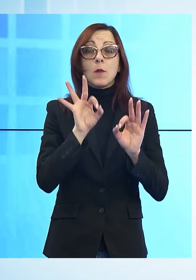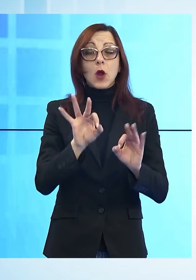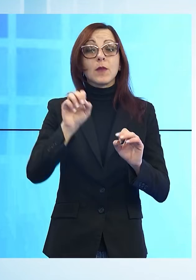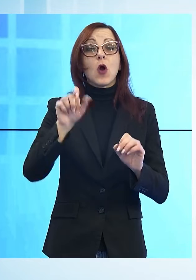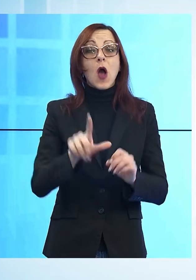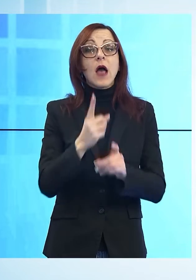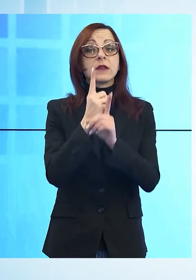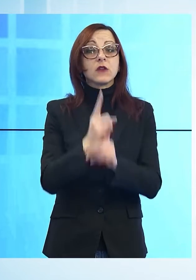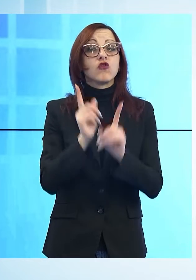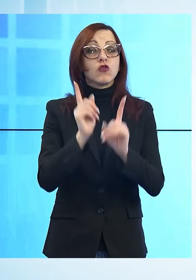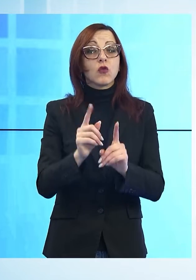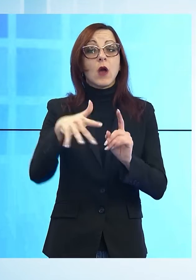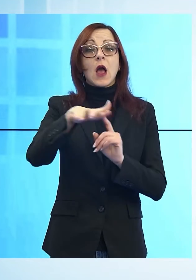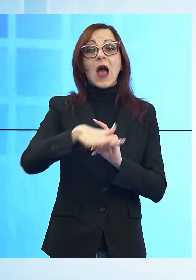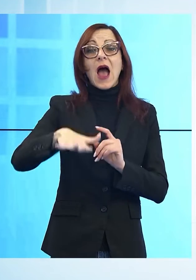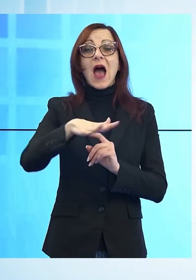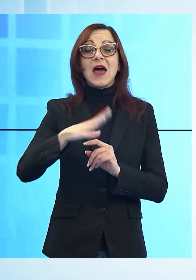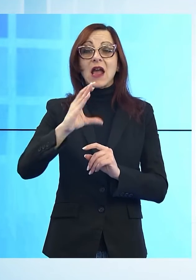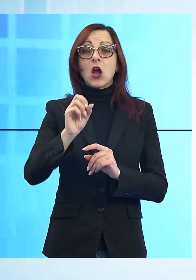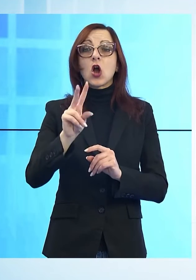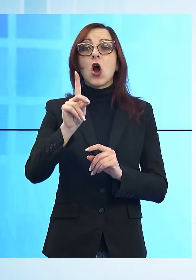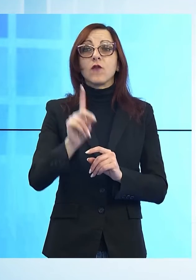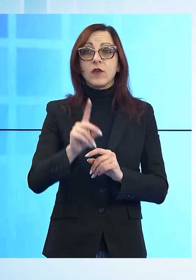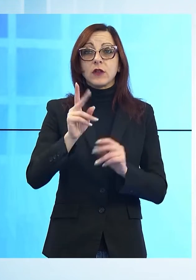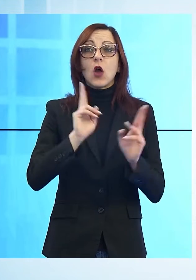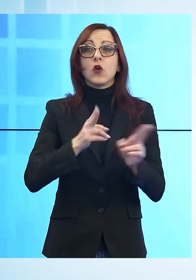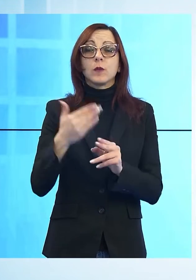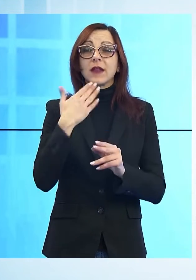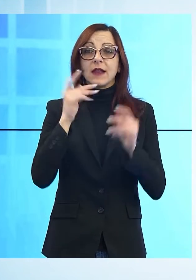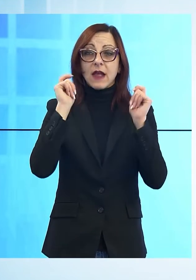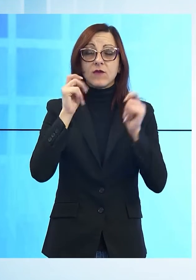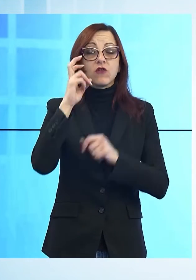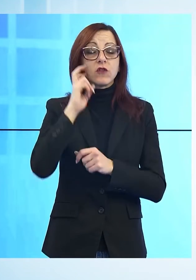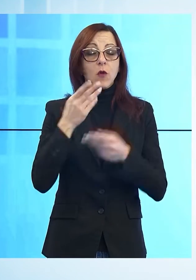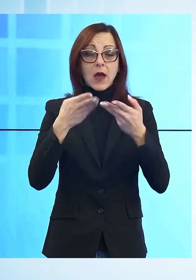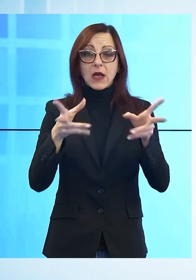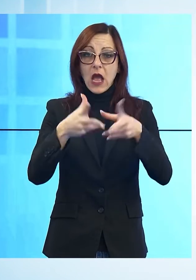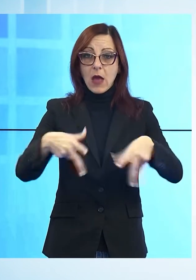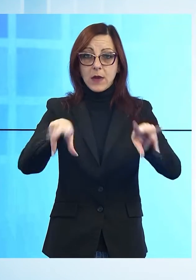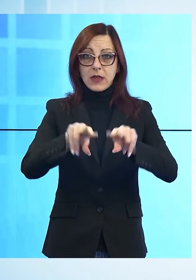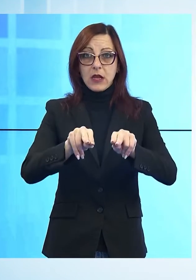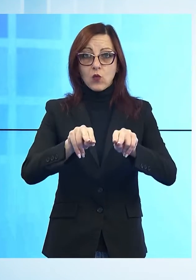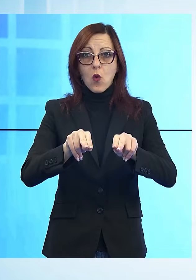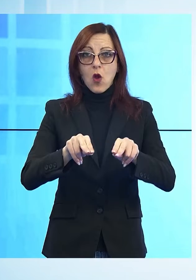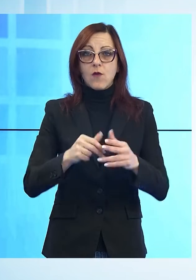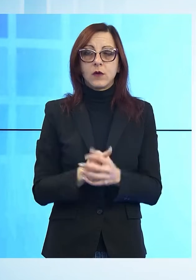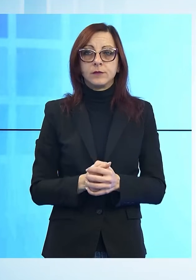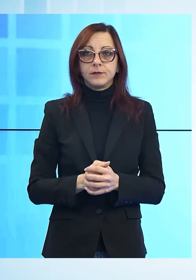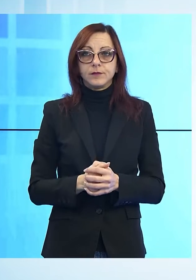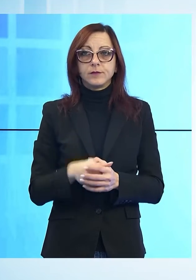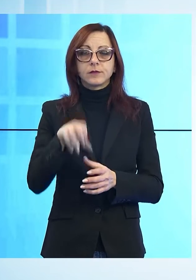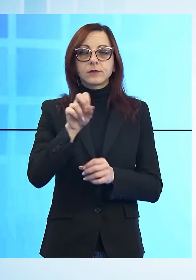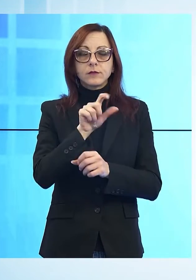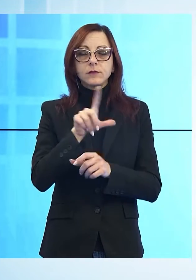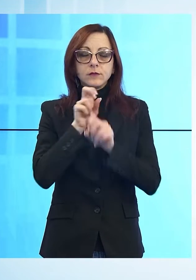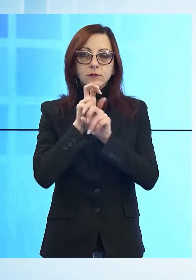riaprire la bolla Covid all'ospedale San Francesco di Barga. Sentiamo. La ASL Toscana Nordovest ha annunciato che